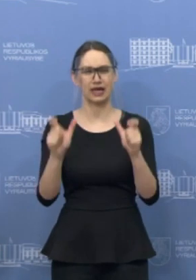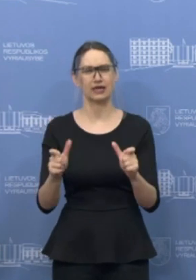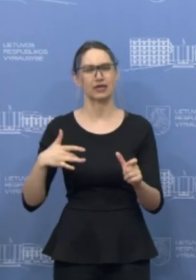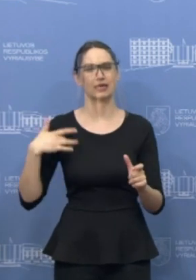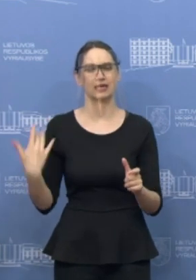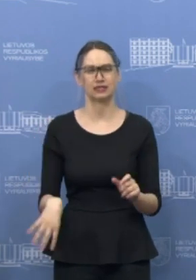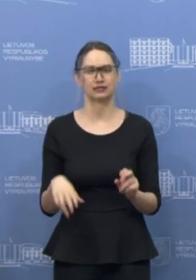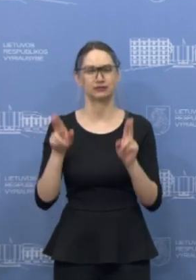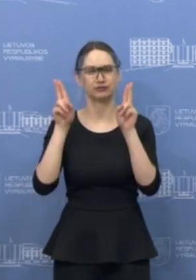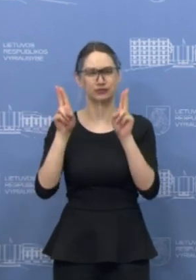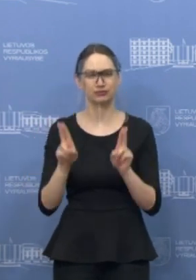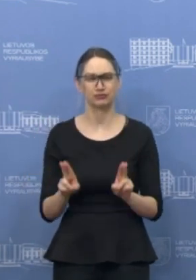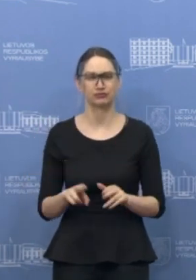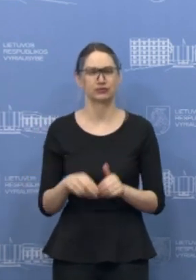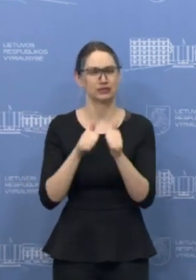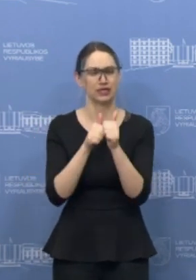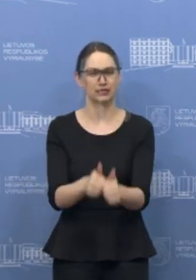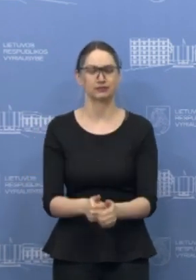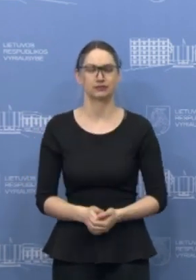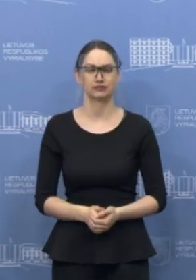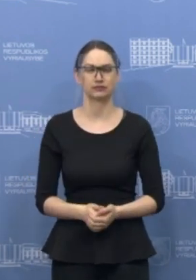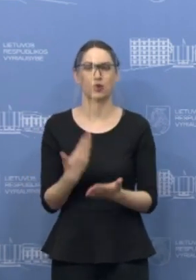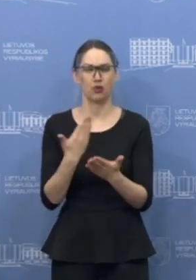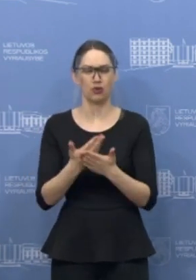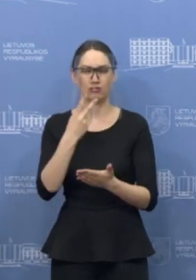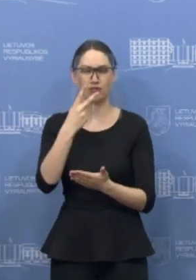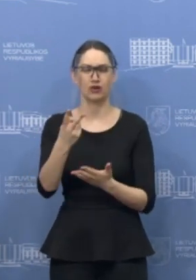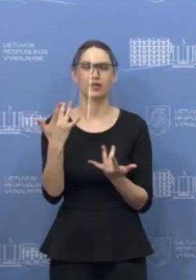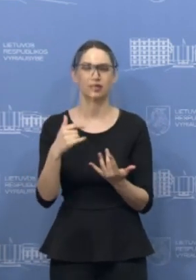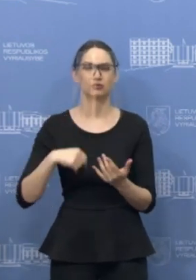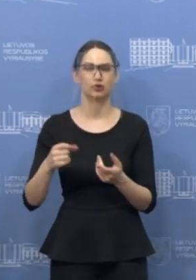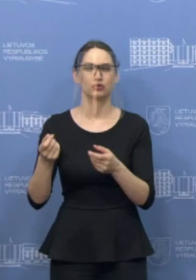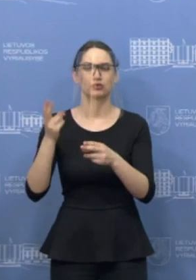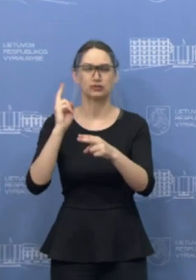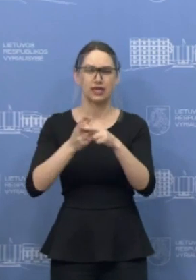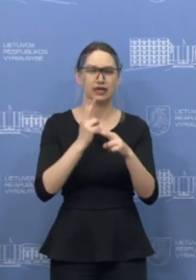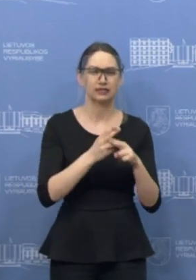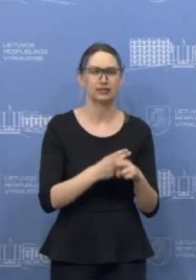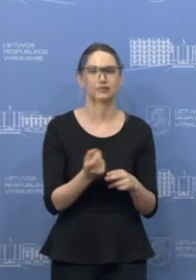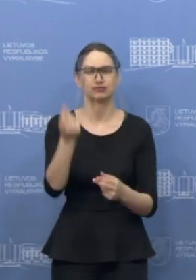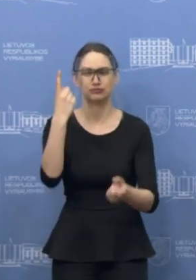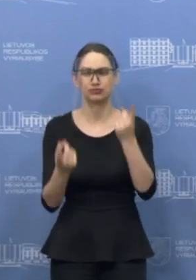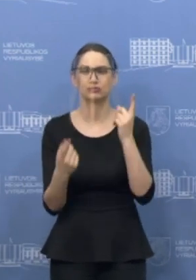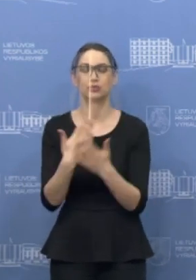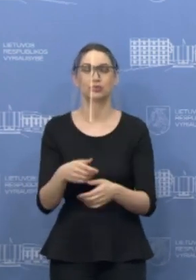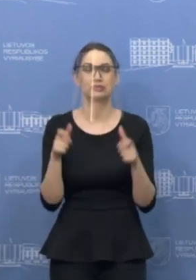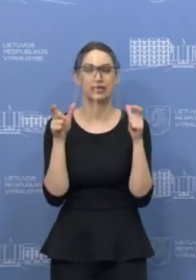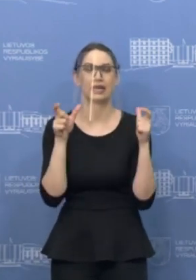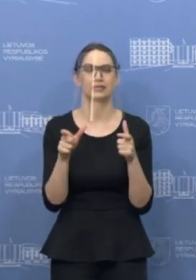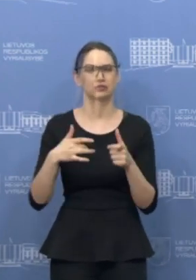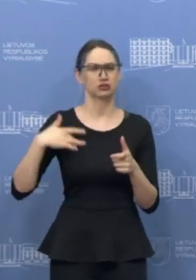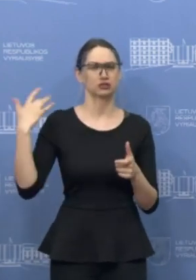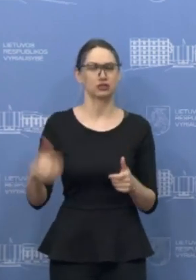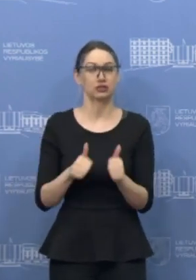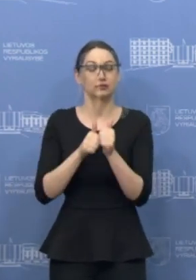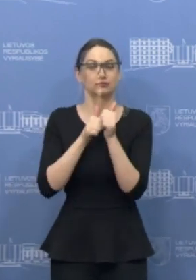tikrųjų, skaičiai mano įvardinti jie turbūt rodo, kad kuo griežčiau mes to karantino laikysime, tuo greičiau pasieksime